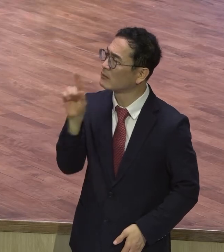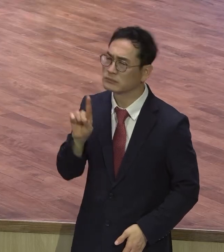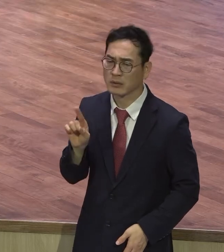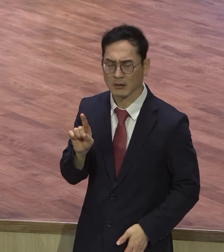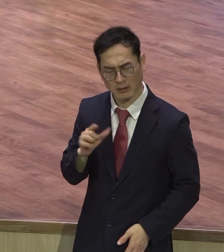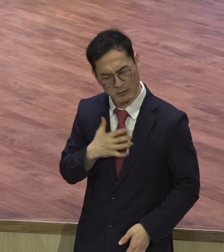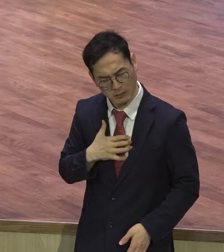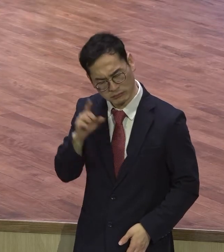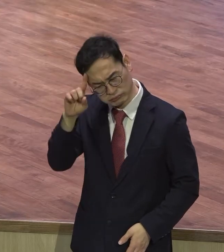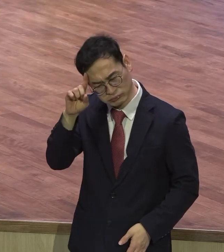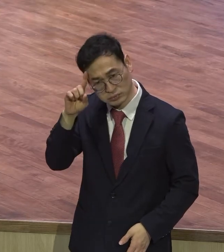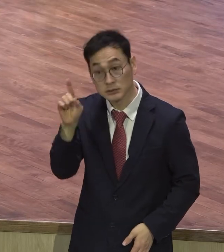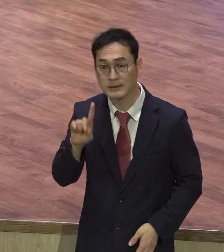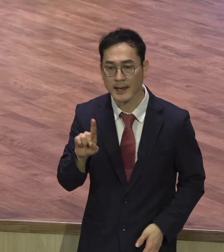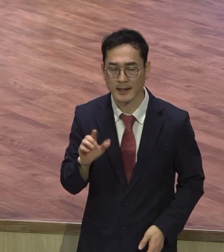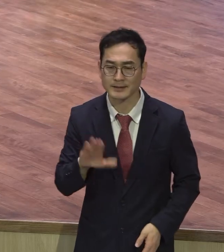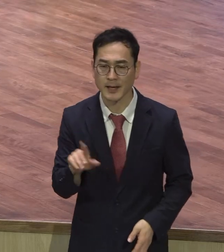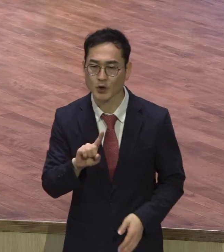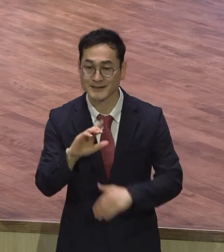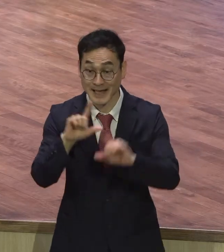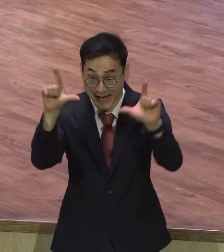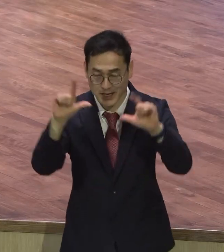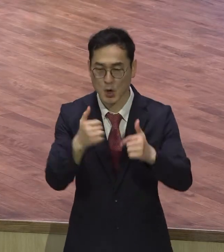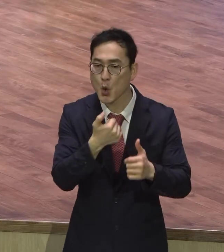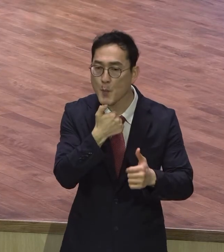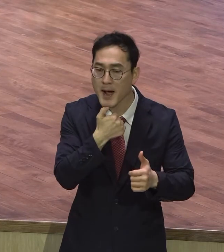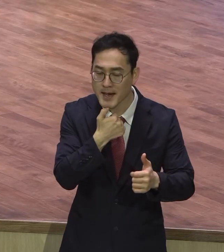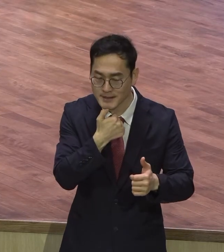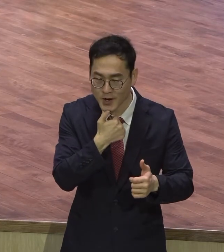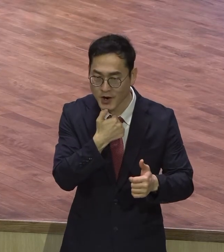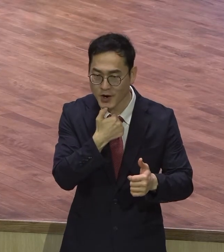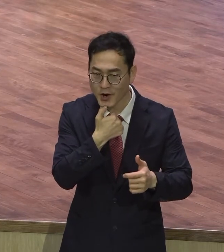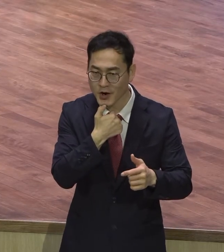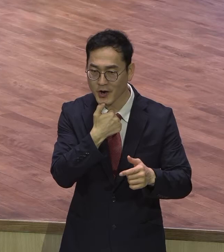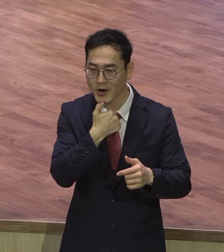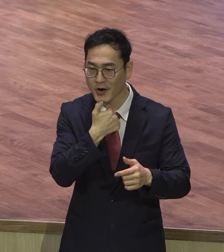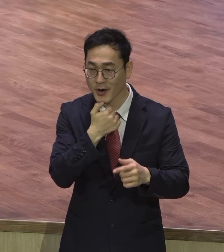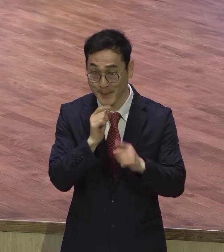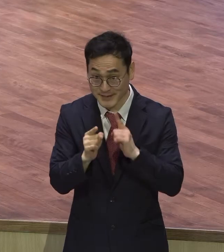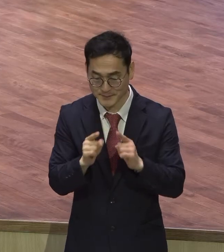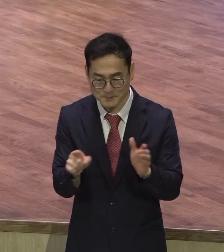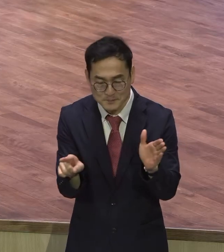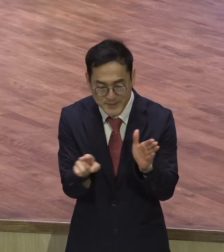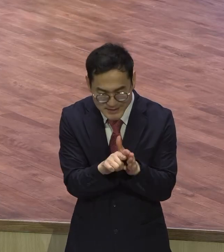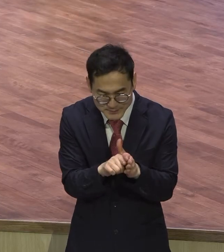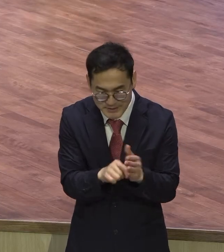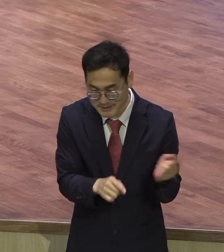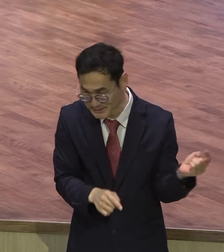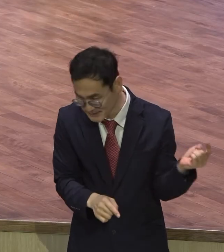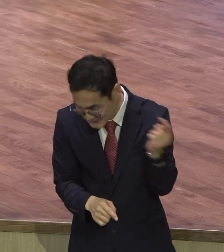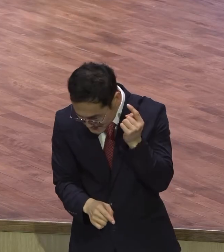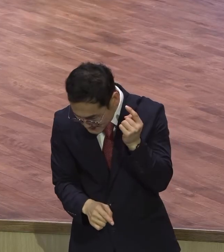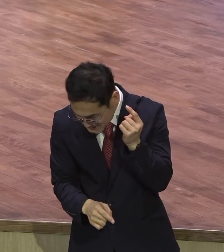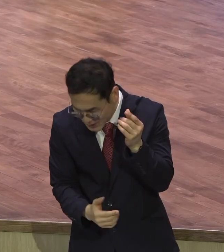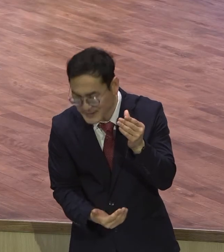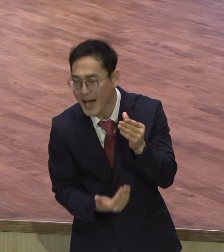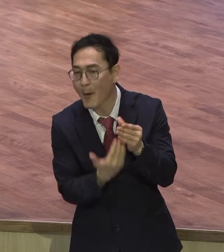10장 17절을 읽고 있었다 믿음은 더름에 쓰나며 더름은 그리스도의 말씀으로